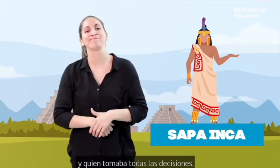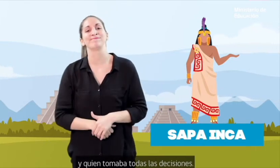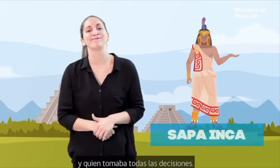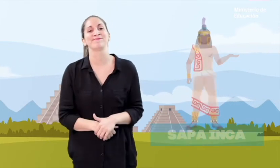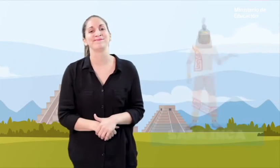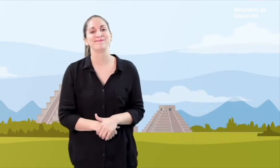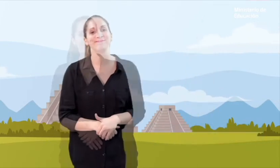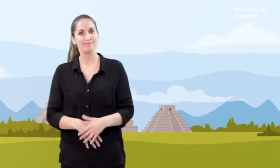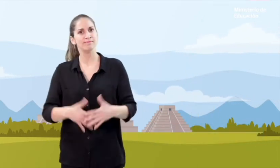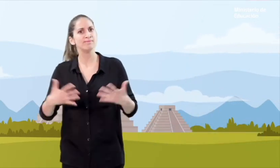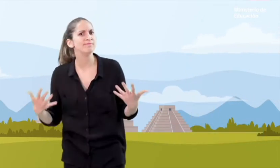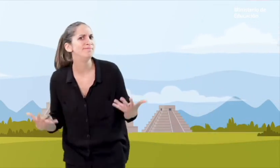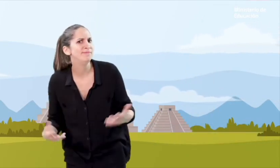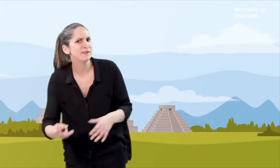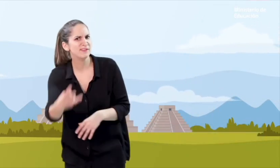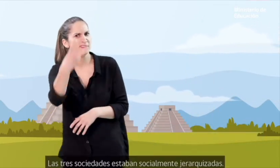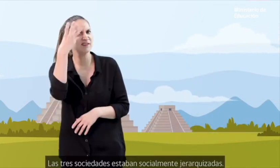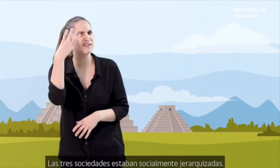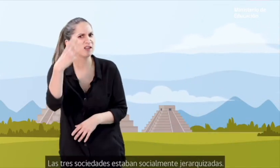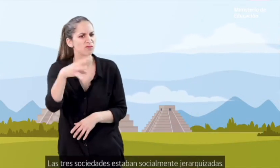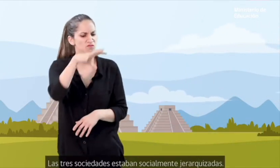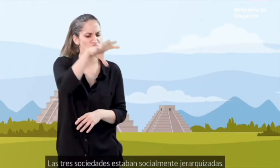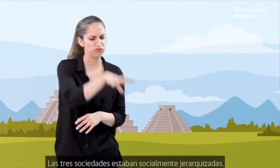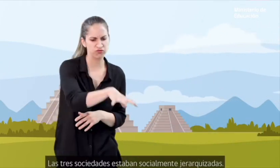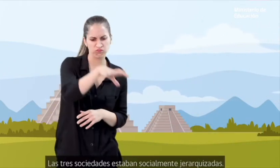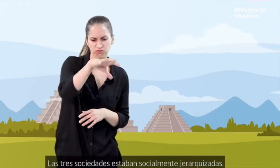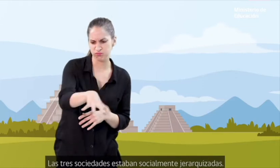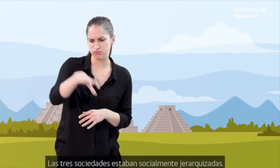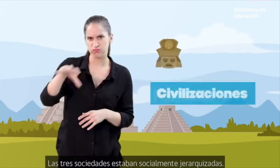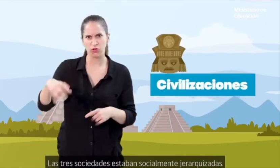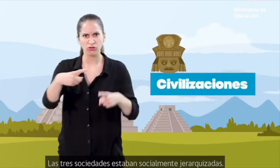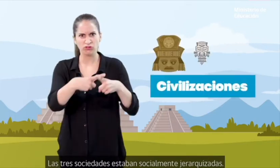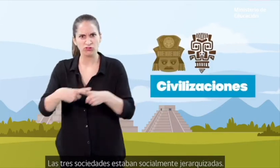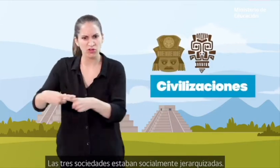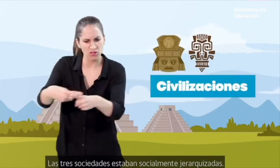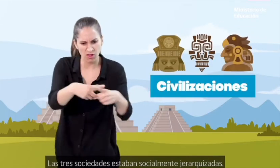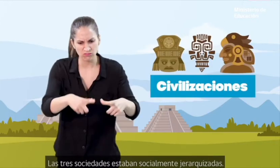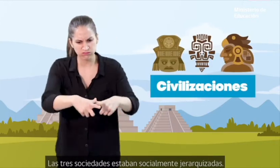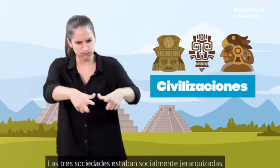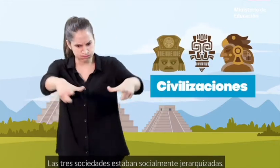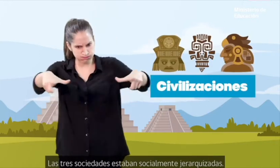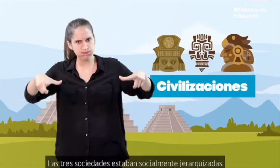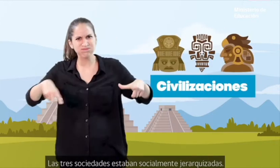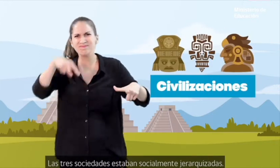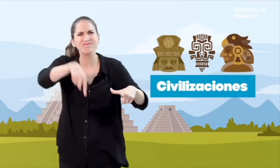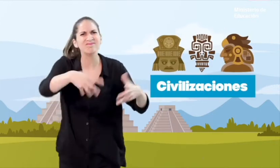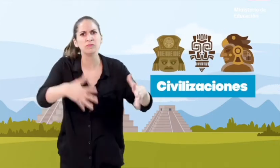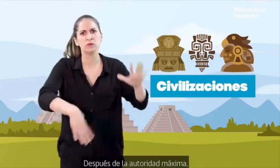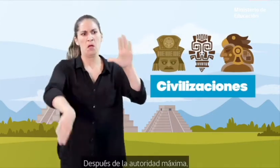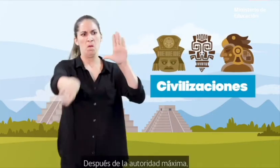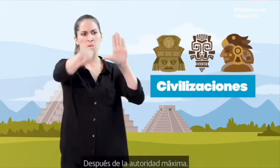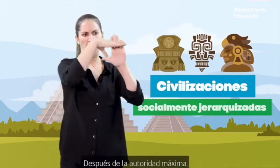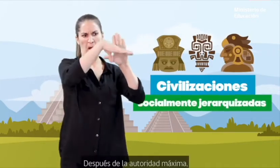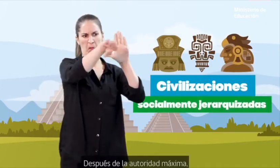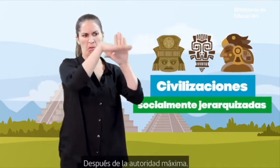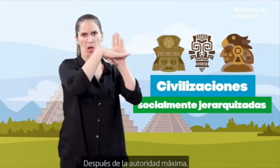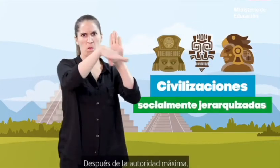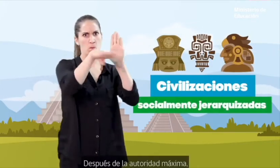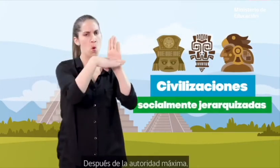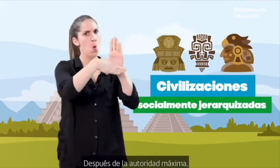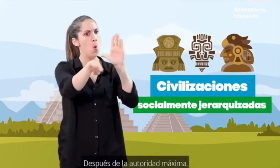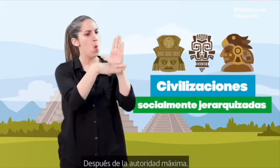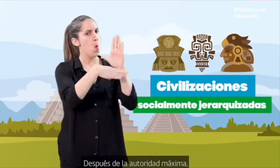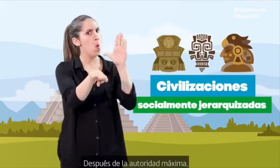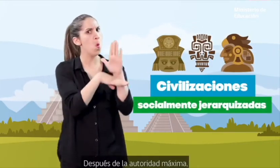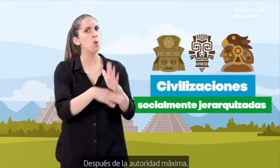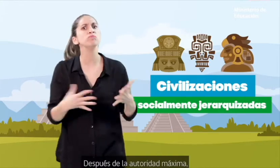decisiones. Las tres sociedades estaban socialmente jerarquizadas. Después de la